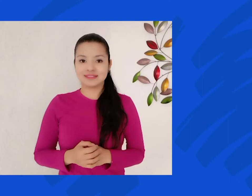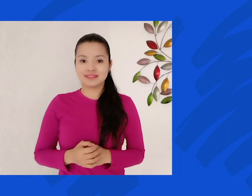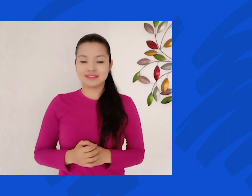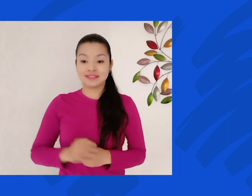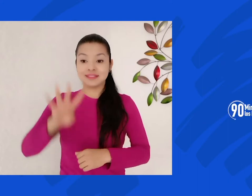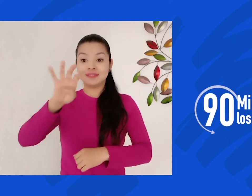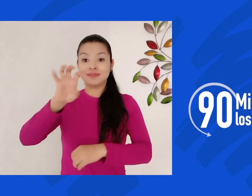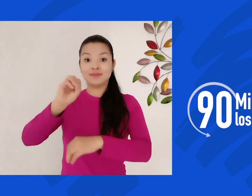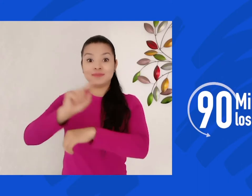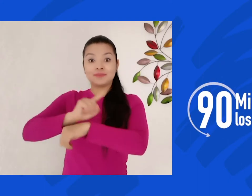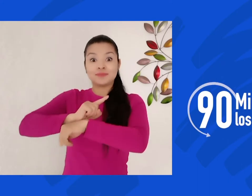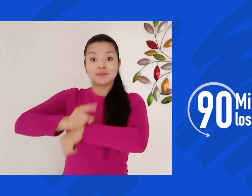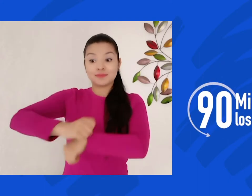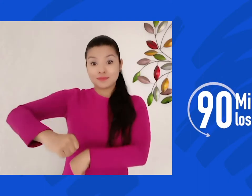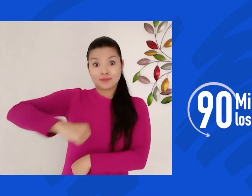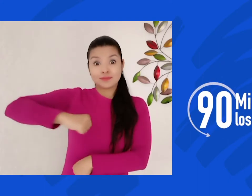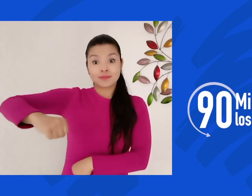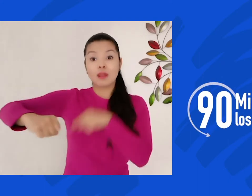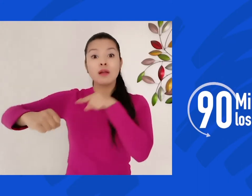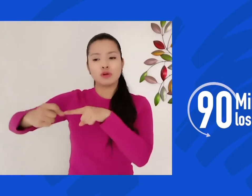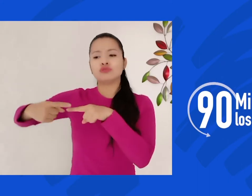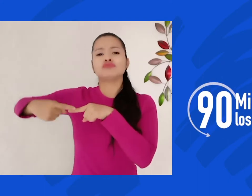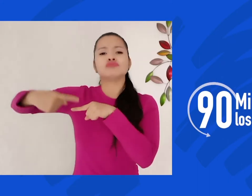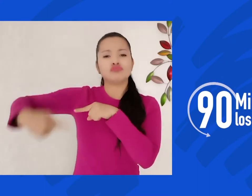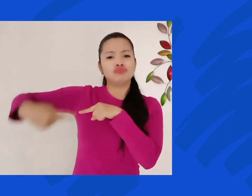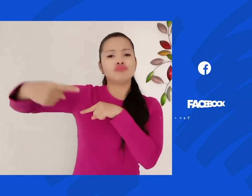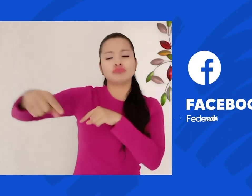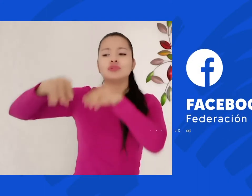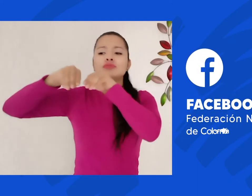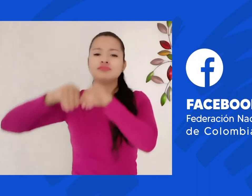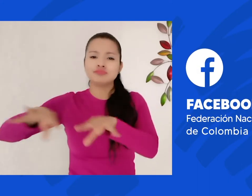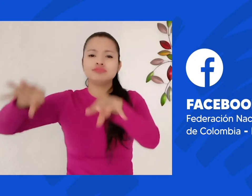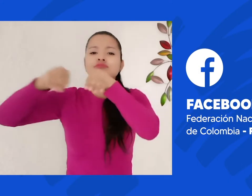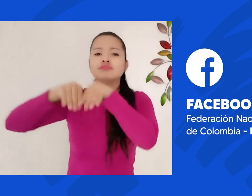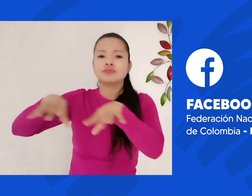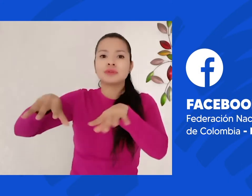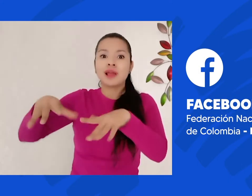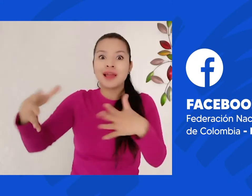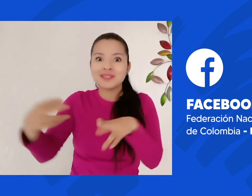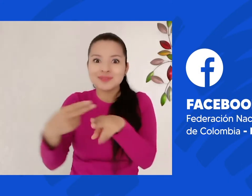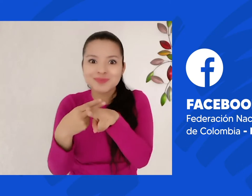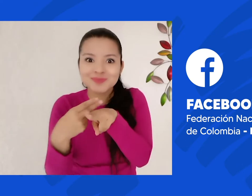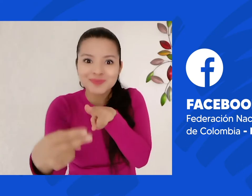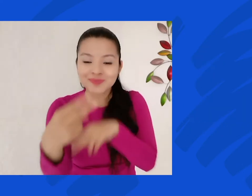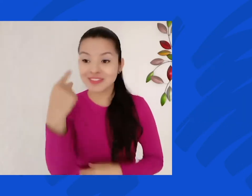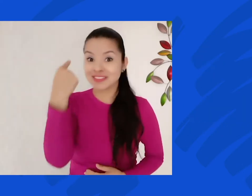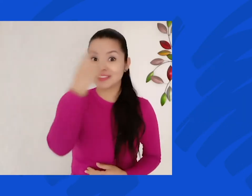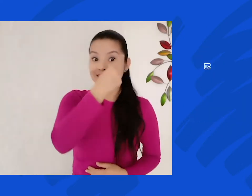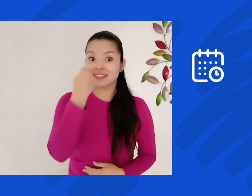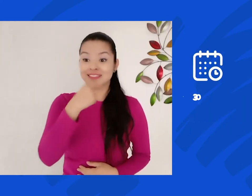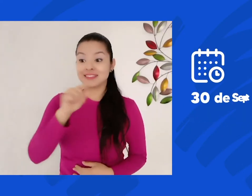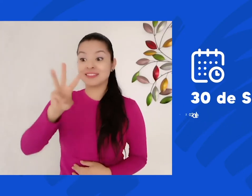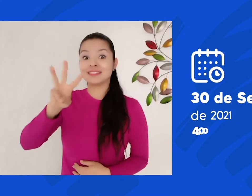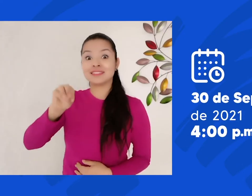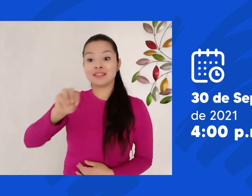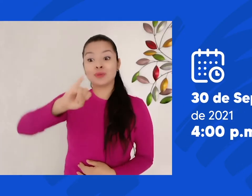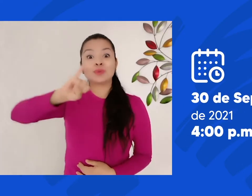En el ciclo de webinarios 90 minutos de los derechos, traemos para ustedes este próximo jueves 30 de septiembre